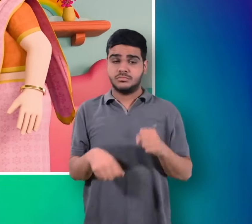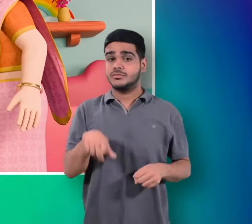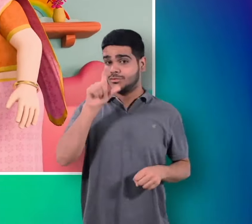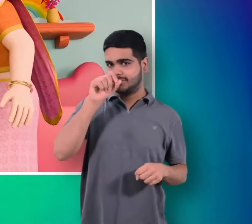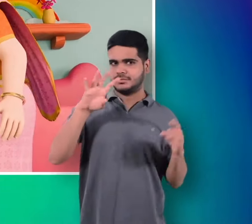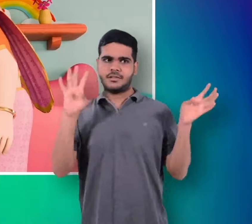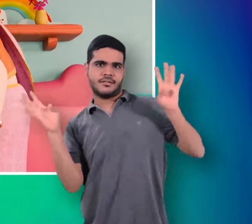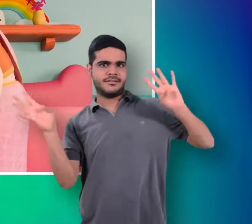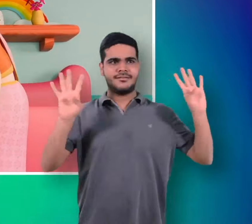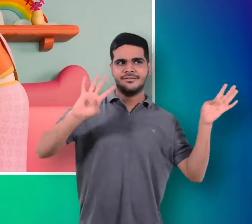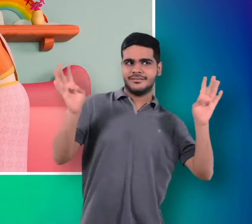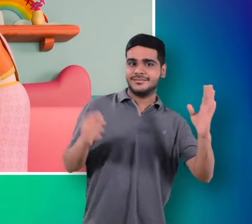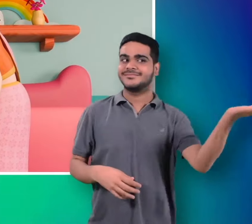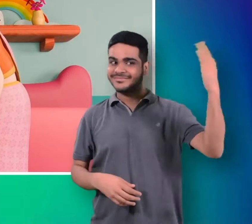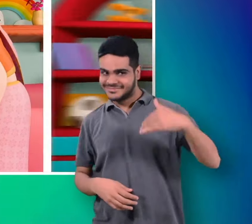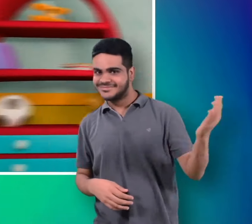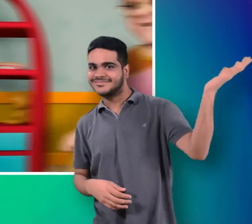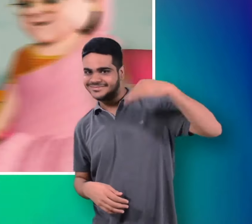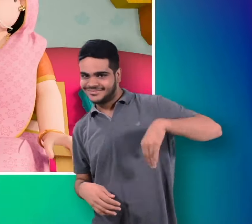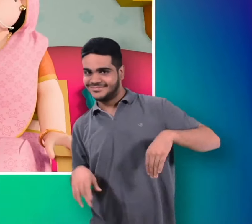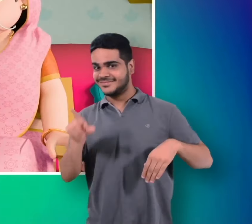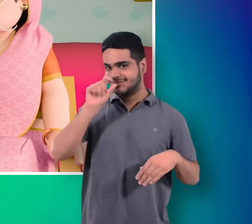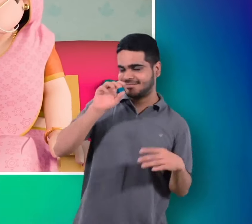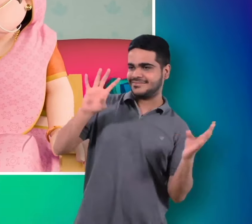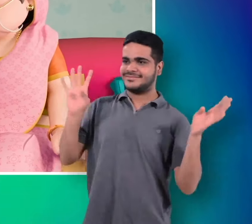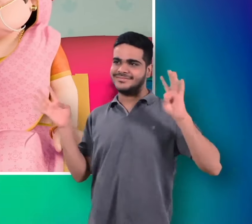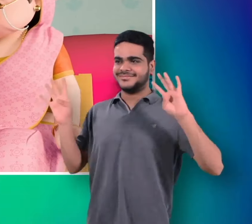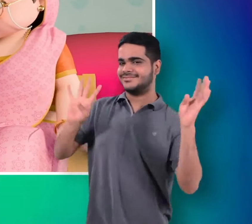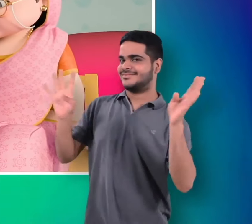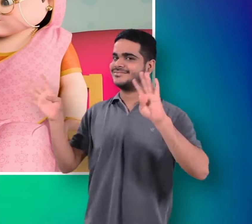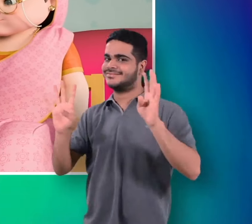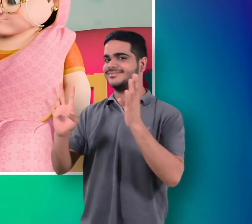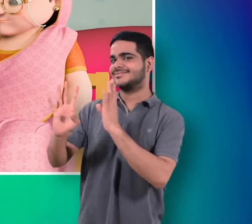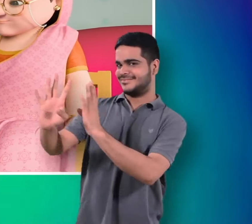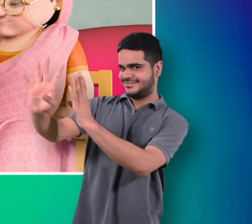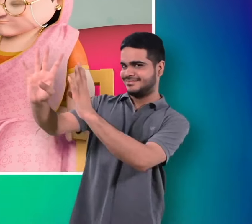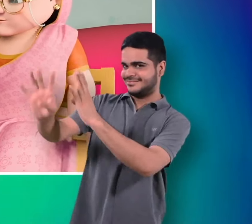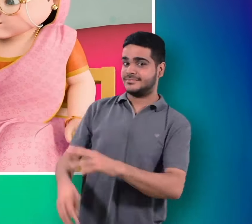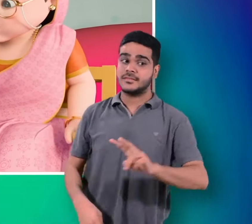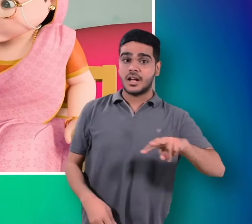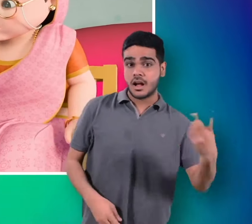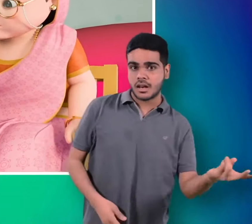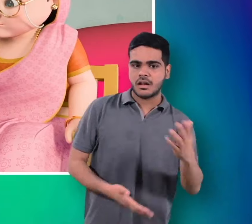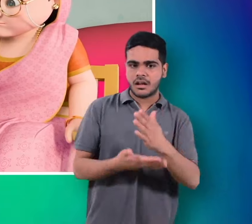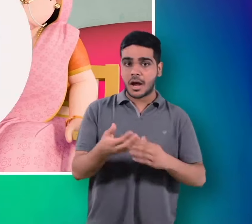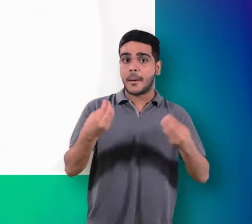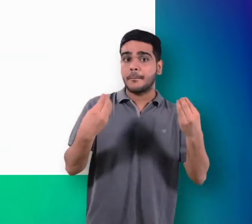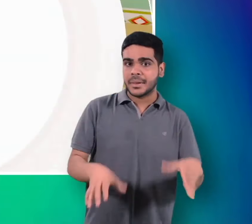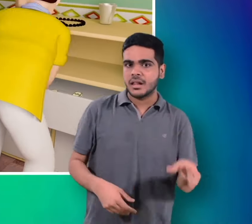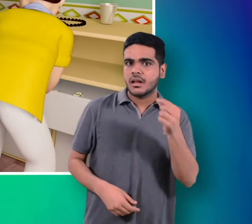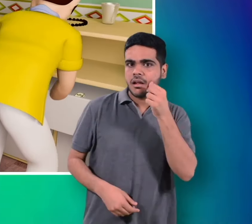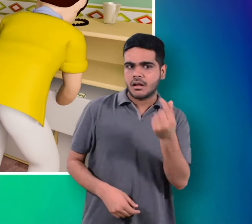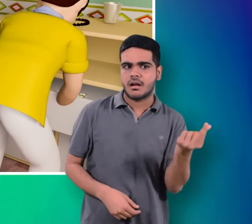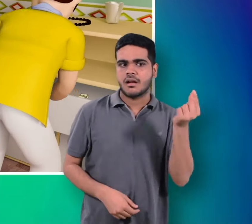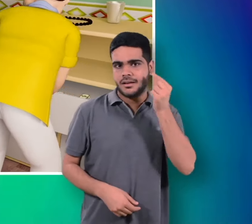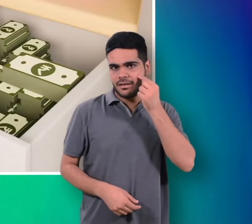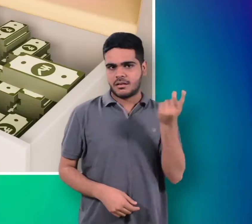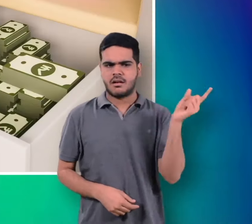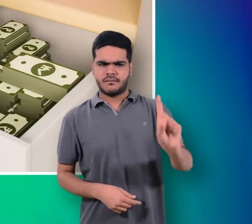नानी तेरी मौरनी को मौर ले गए बाकी जो बाचा था